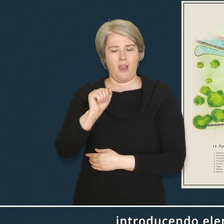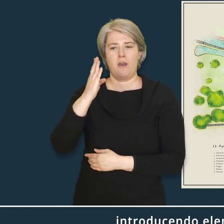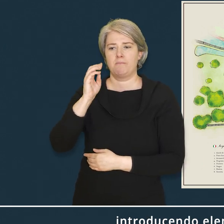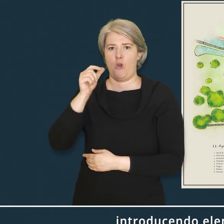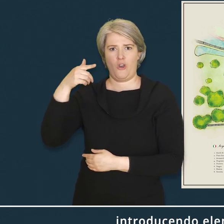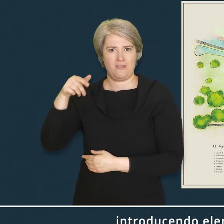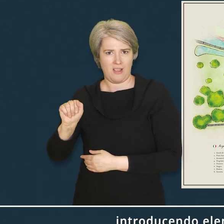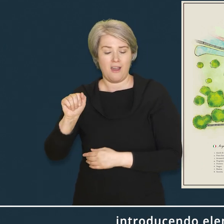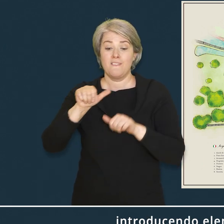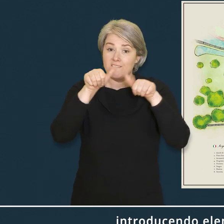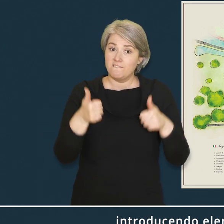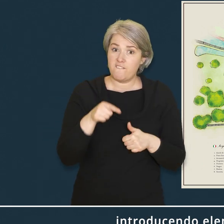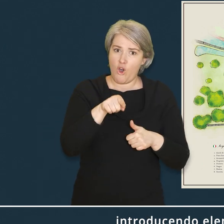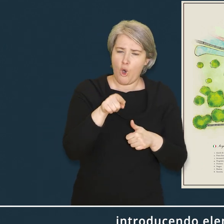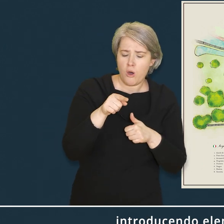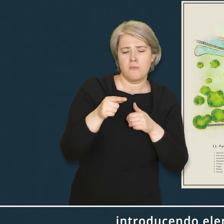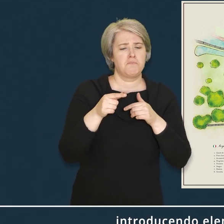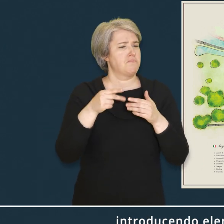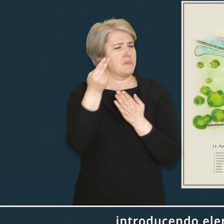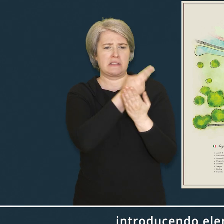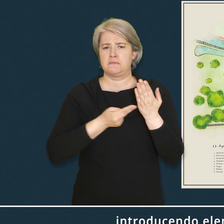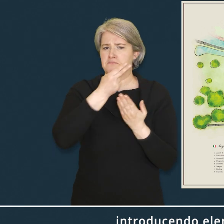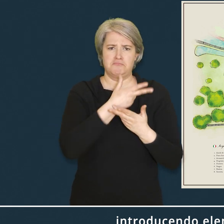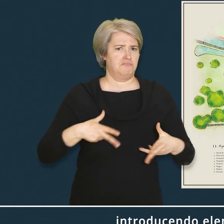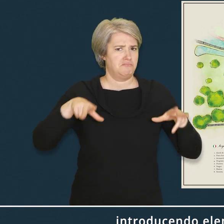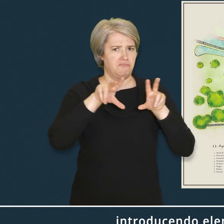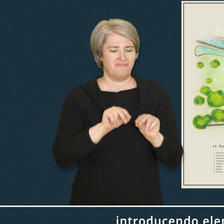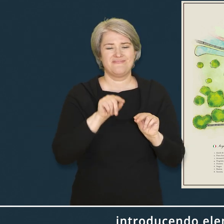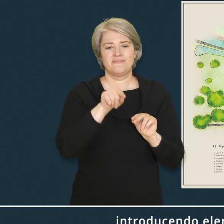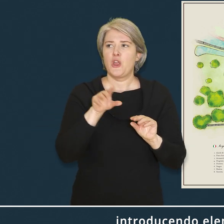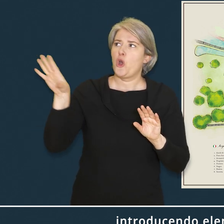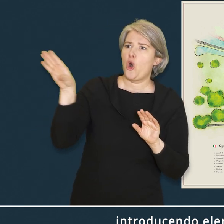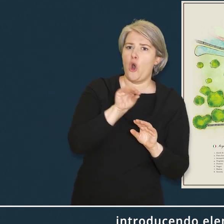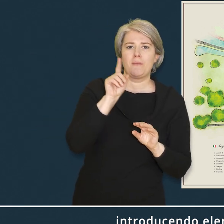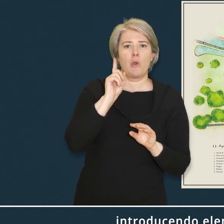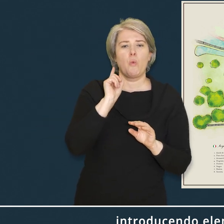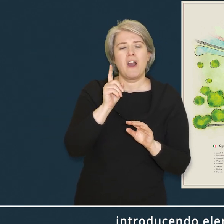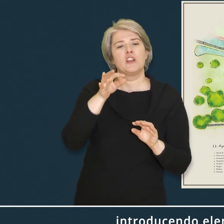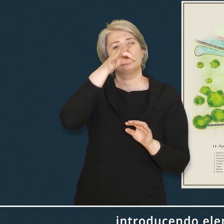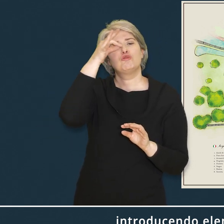introducendo elementi geometrici tipici del giardino formale